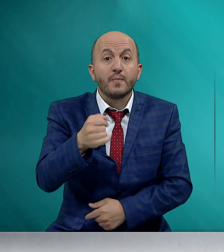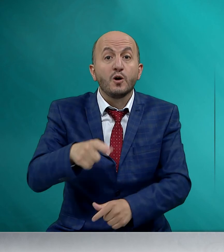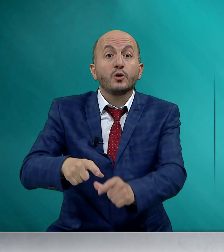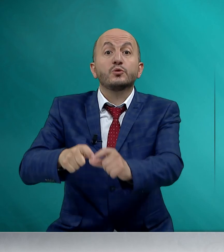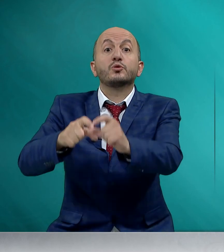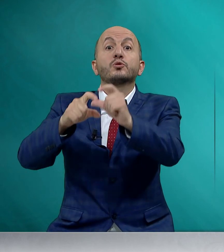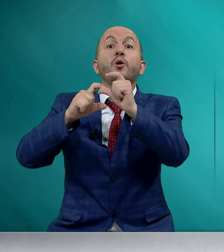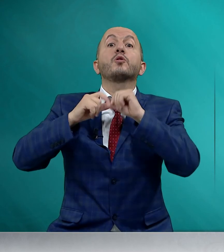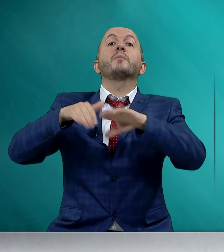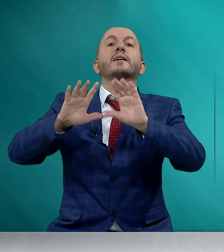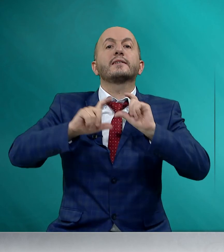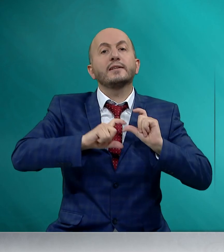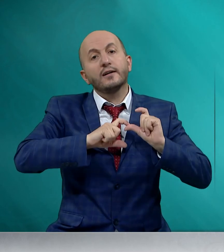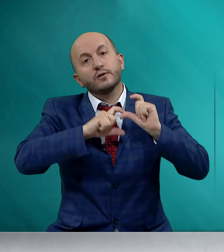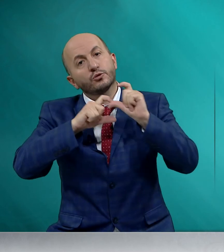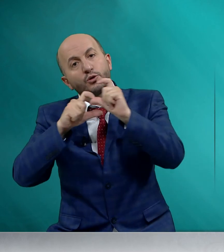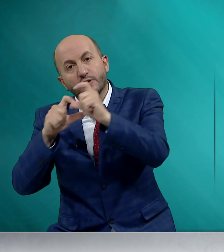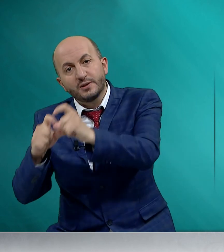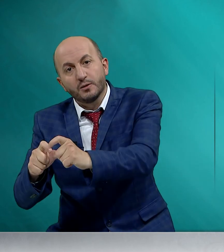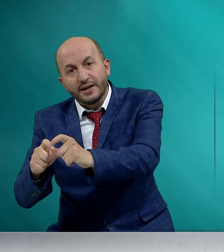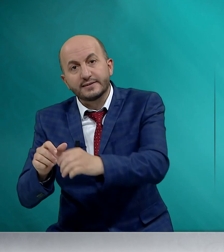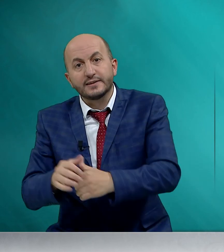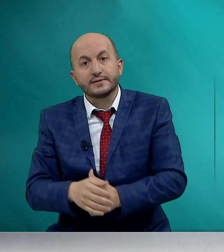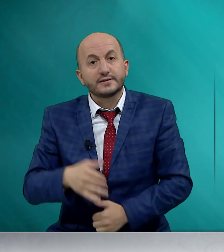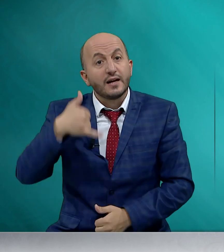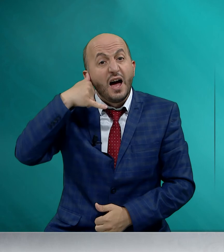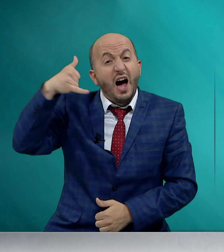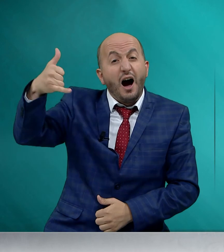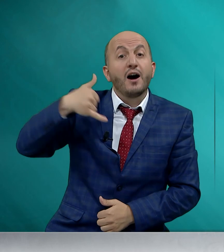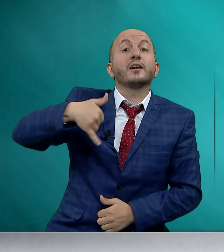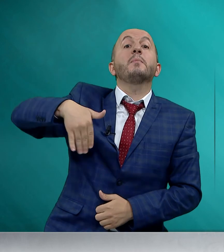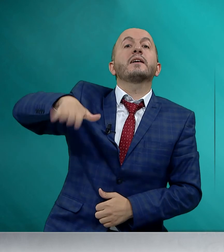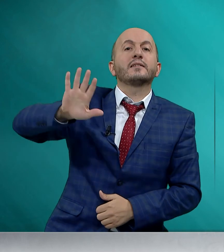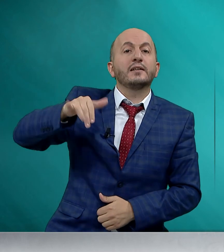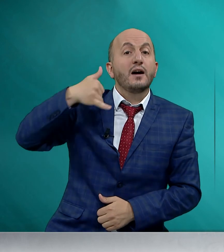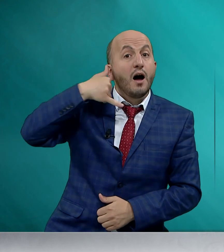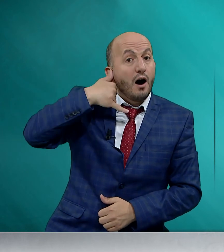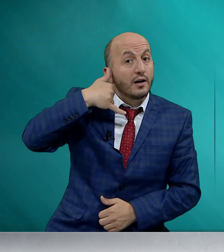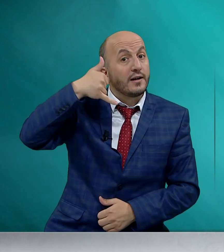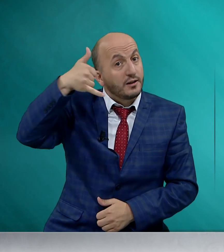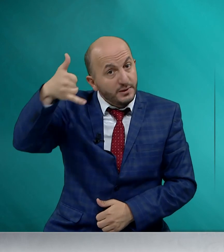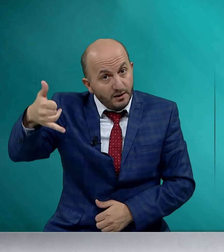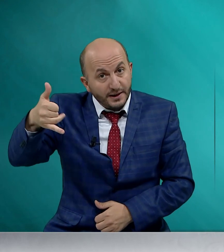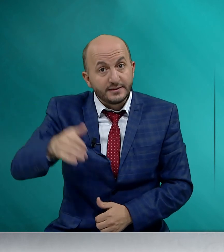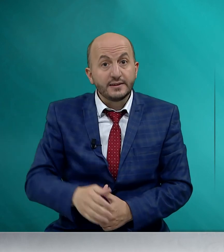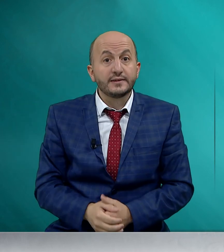sormayanı sorabilmektir. Aramayanı arayabilmektir.